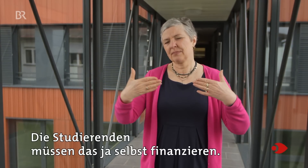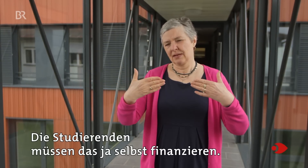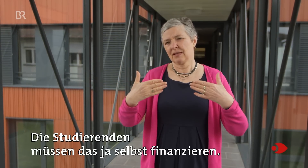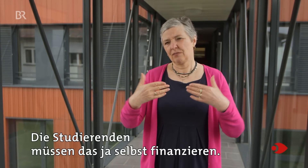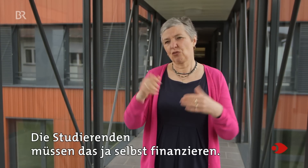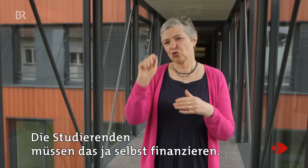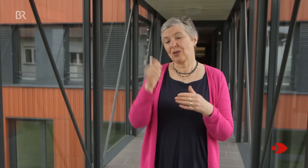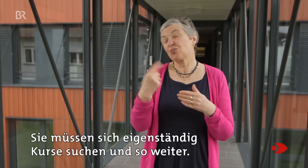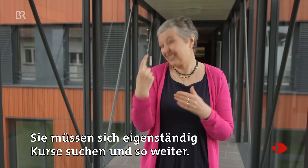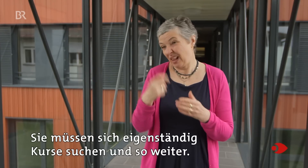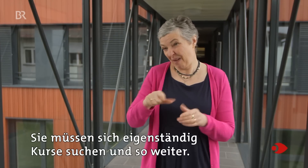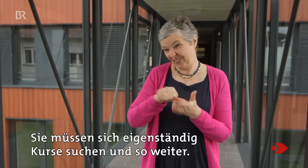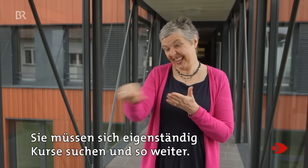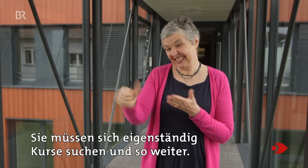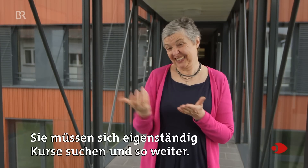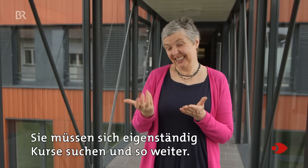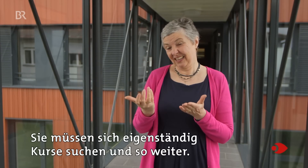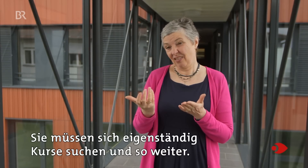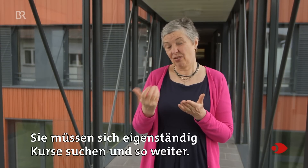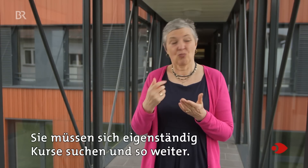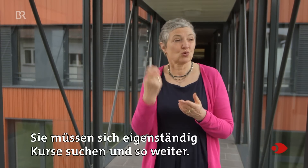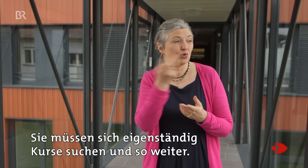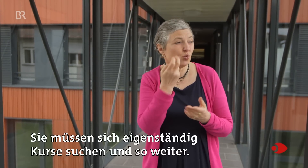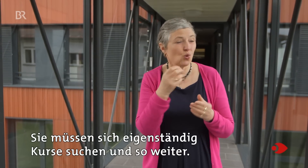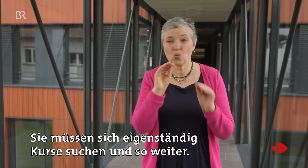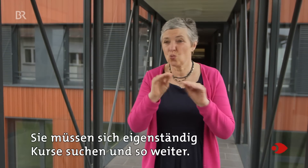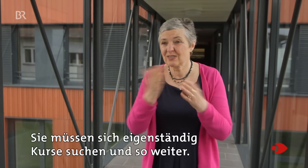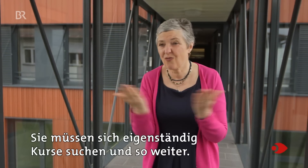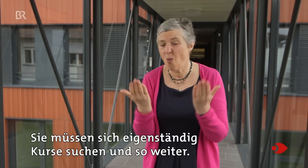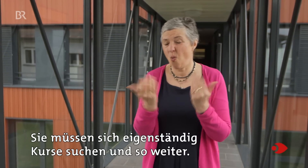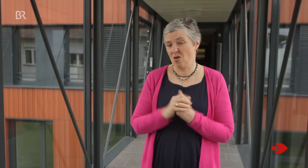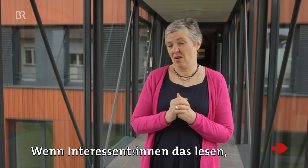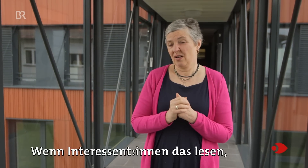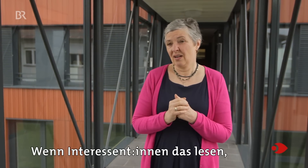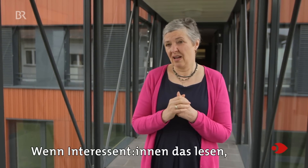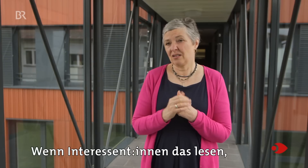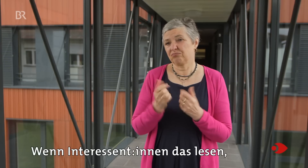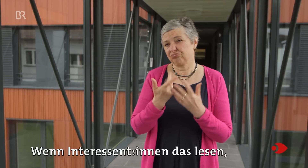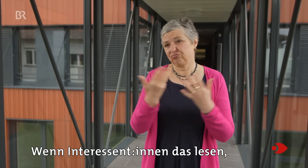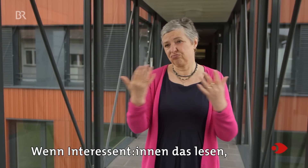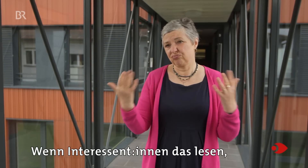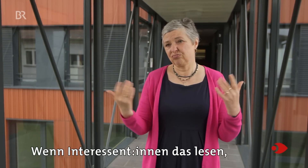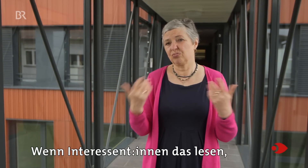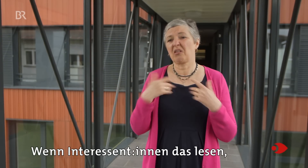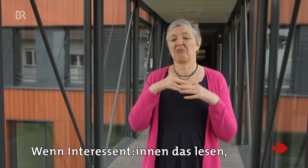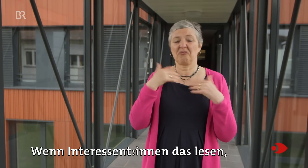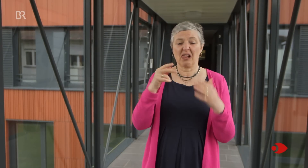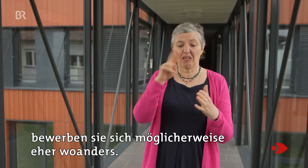finanzieren. Sie müssen sich eigenständig Kurse suchen und so weiter. Wenn InteressentInnen das lesen,